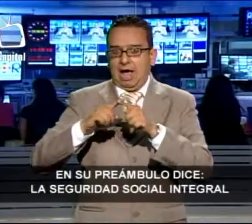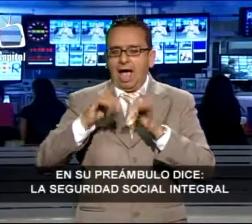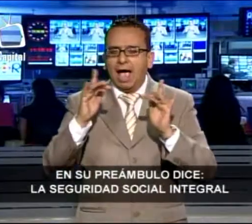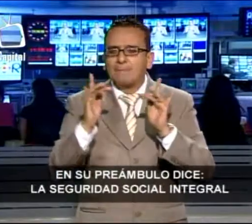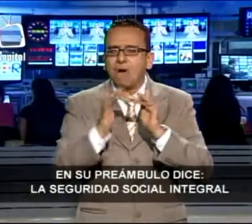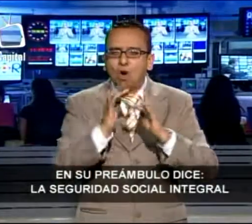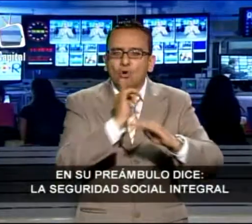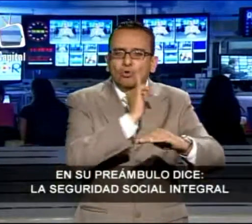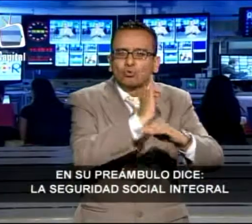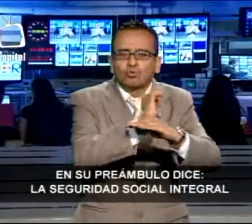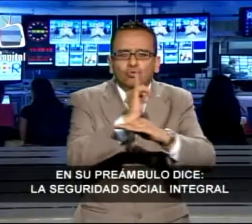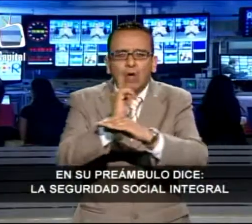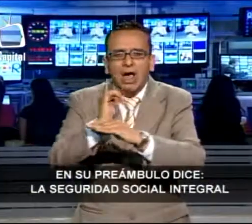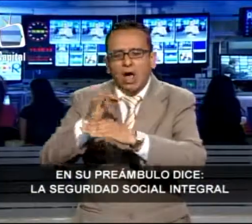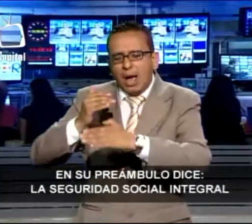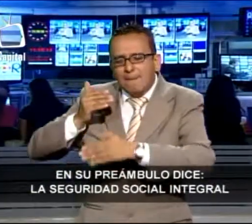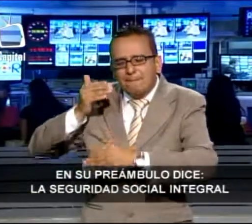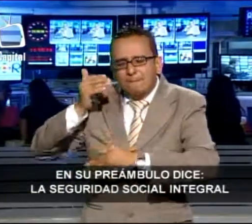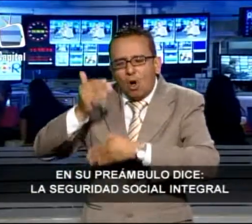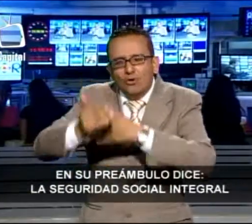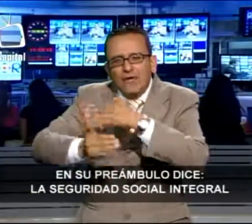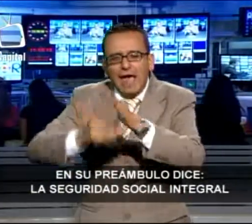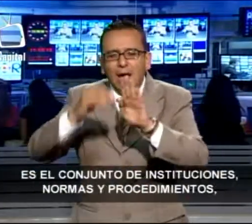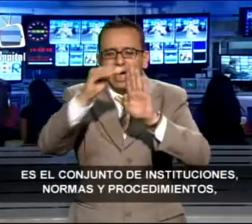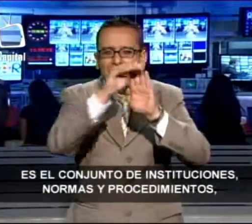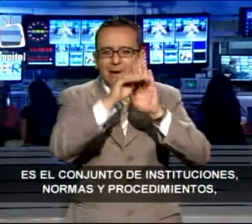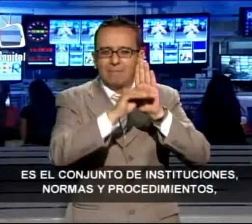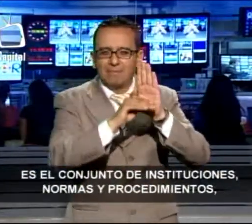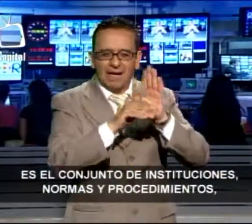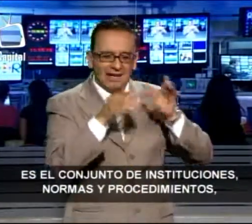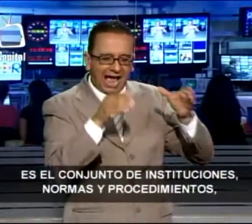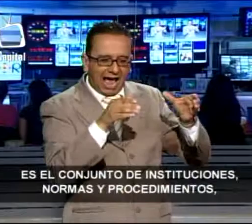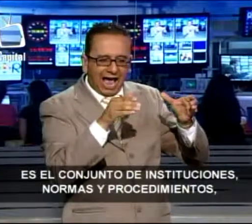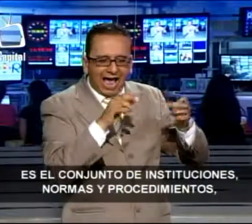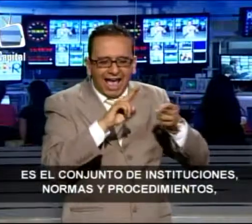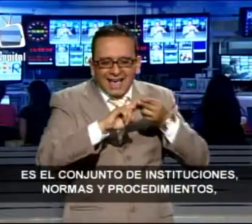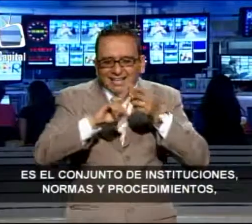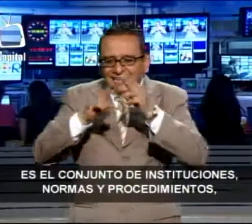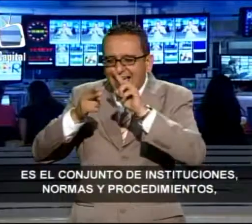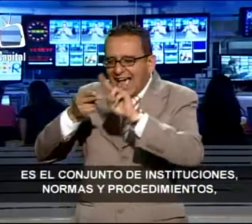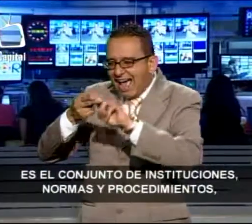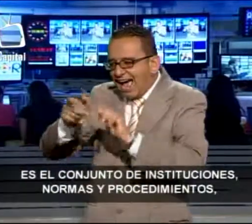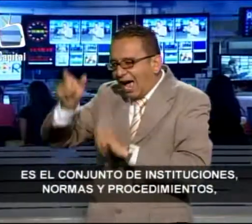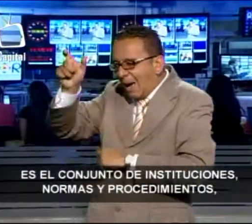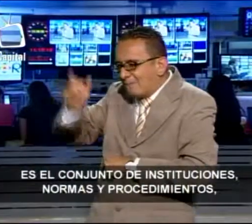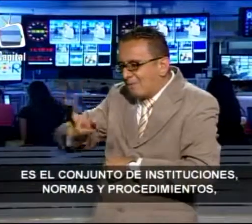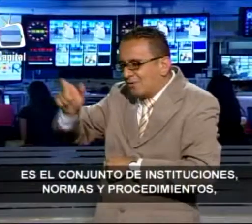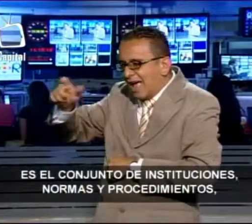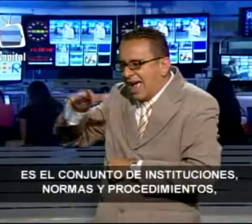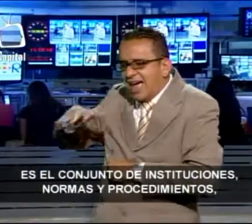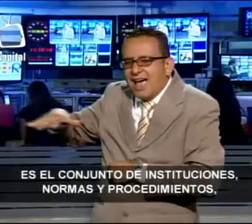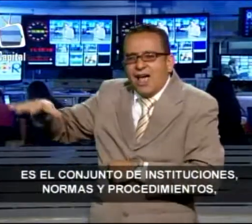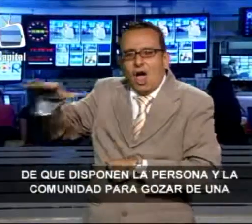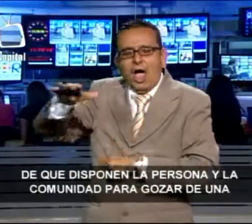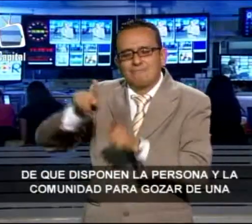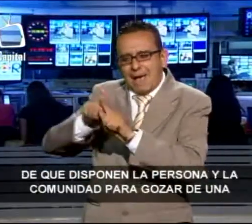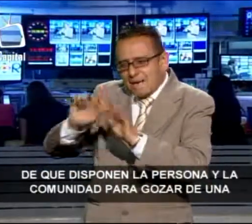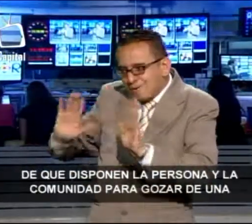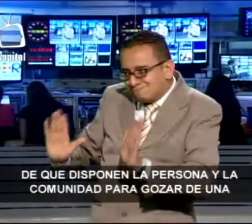la seguridad social integral es el conjunto de instituciones, normas y procedimientos de que disponen las personas